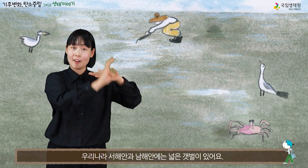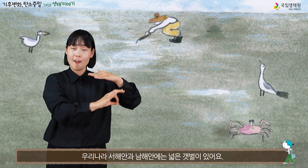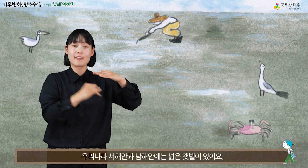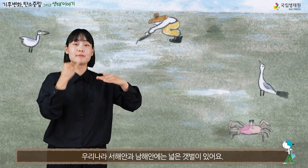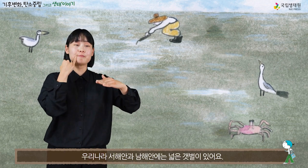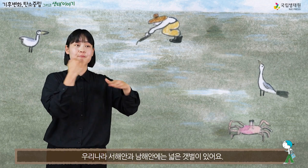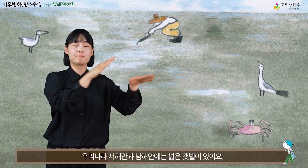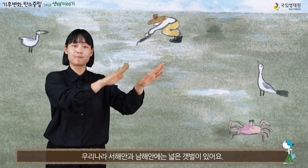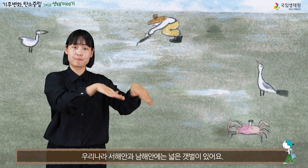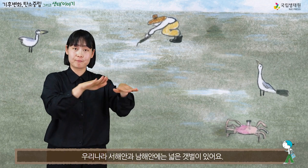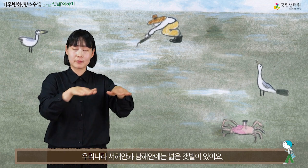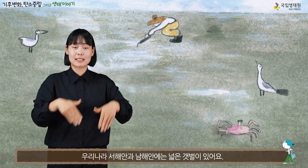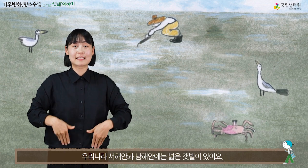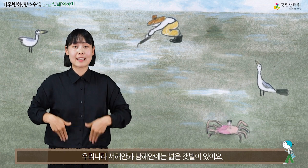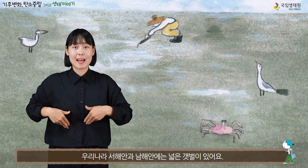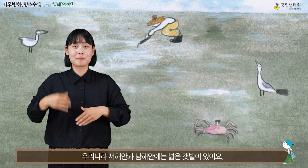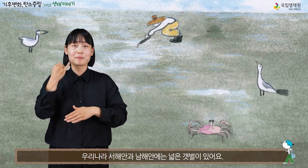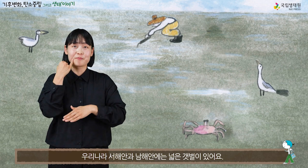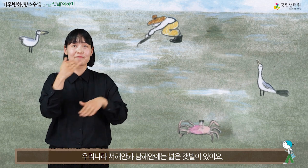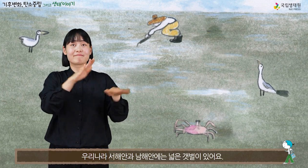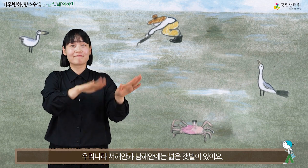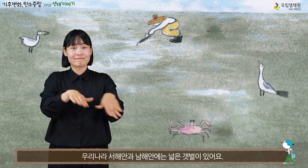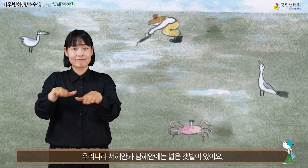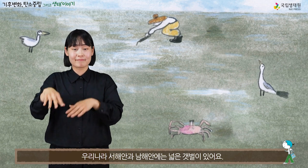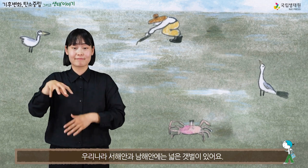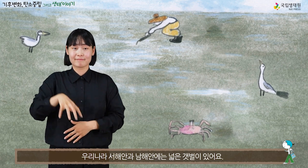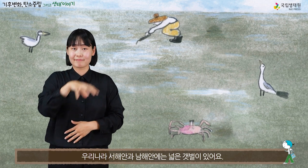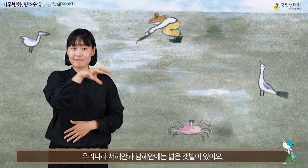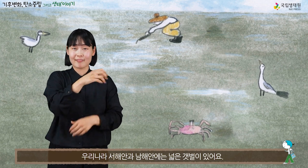우리나라 서해안과 남해안에는 넓은 갯벌이 있어요.